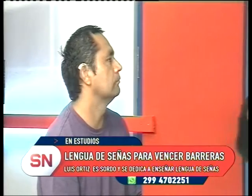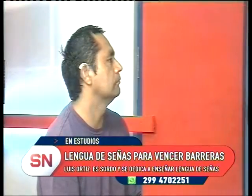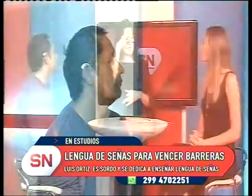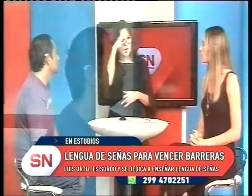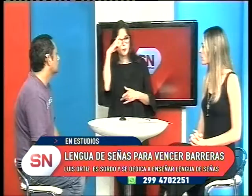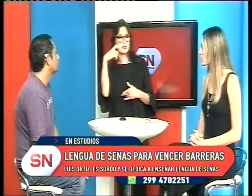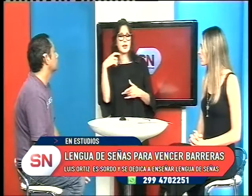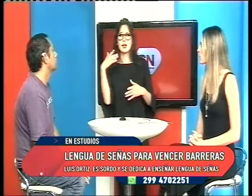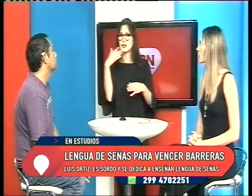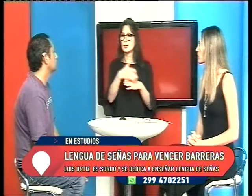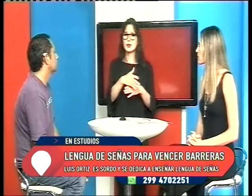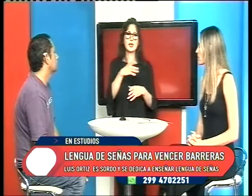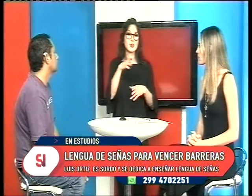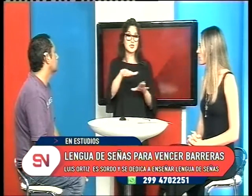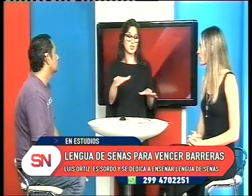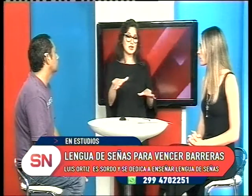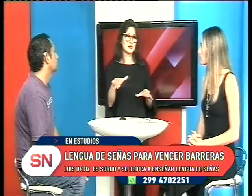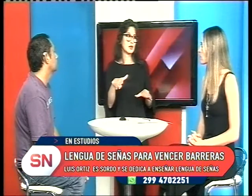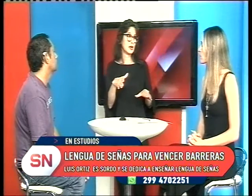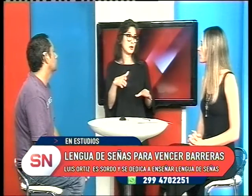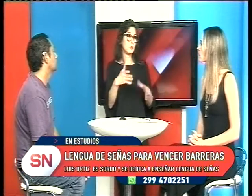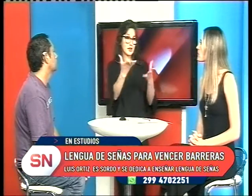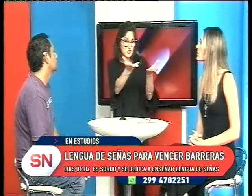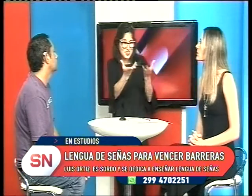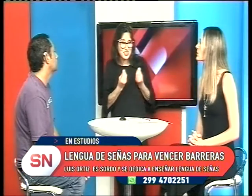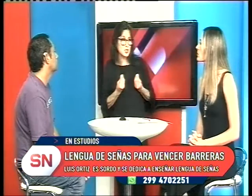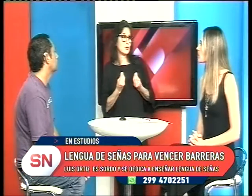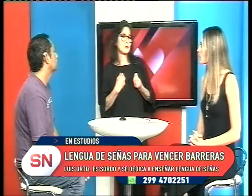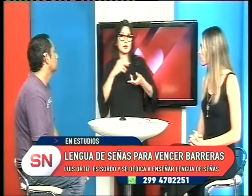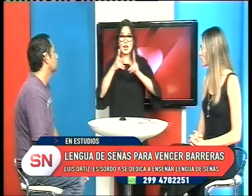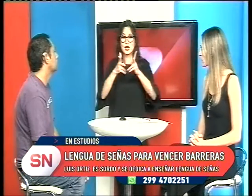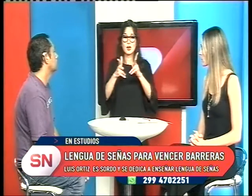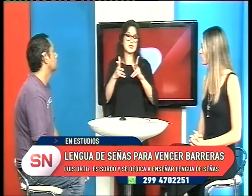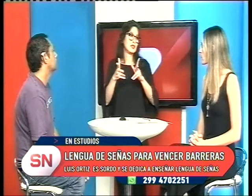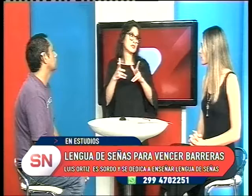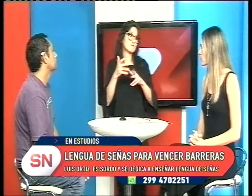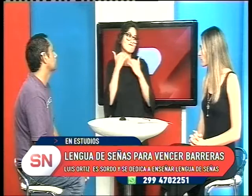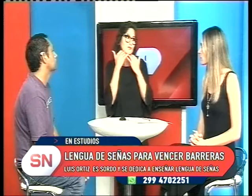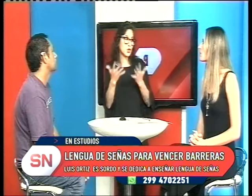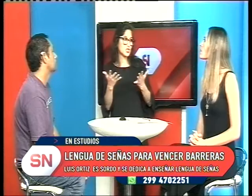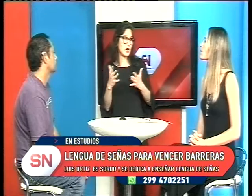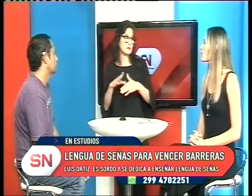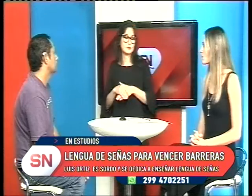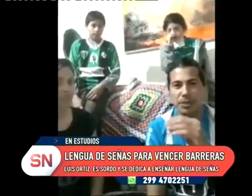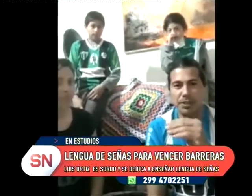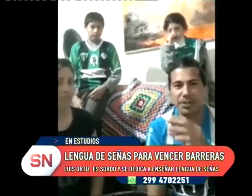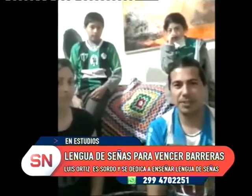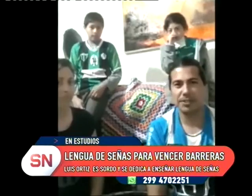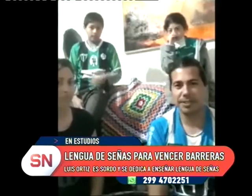tiene que ir al hospital y hay personas que lo van, tienen que ayudar, pero la lengua de señas no saben. Yo le